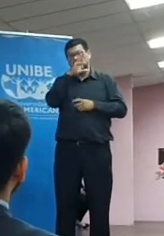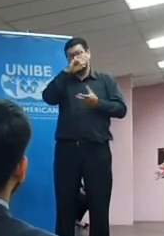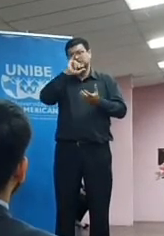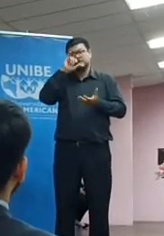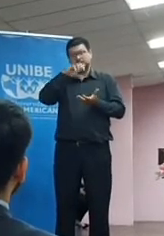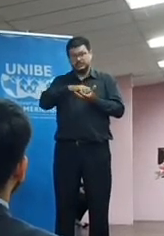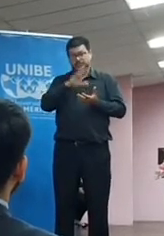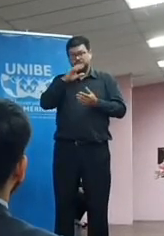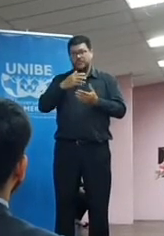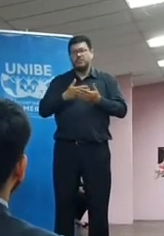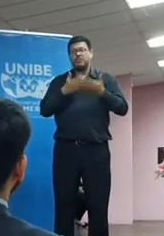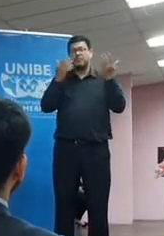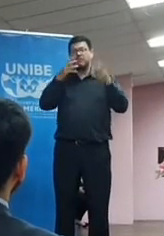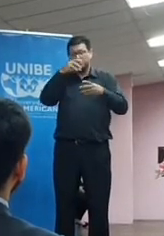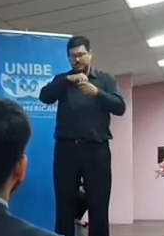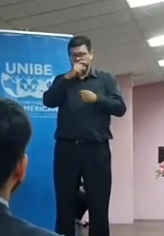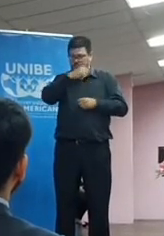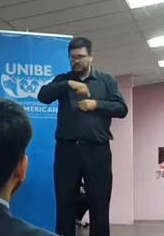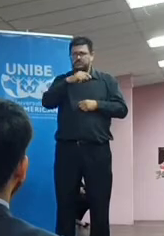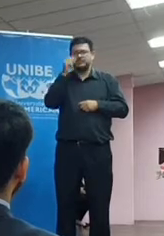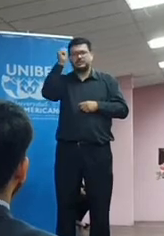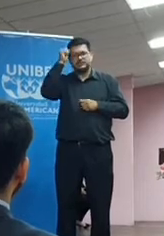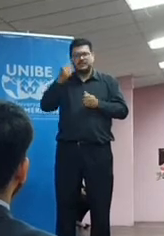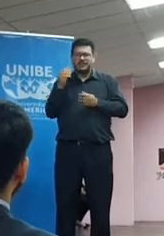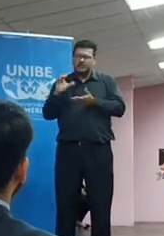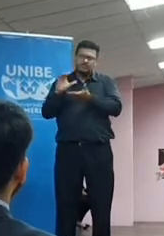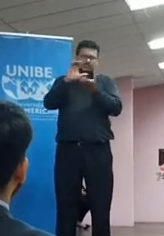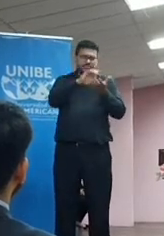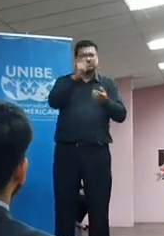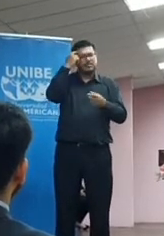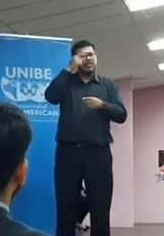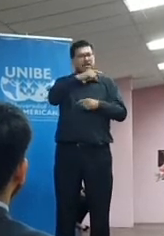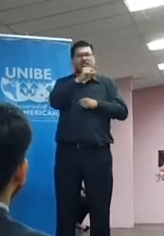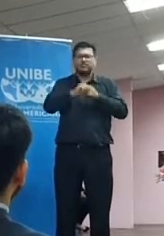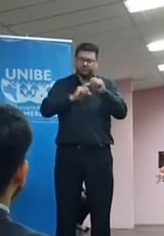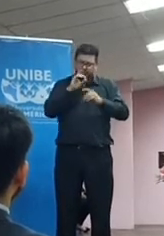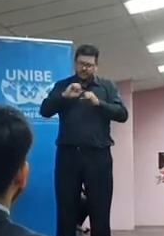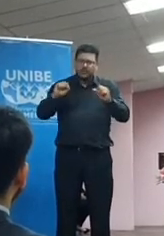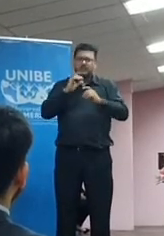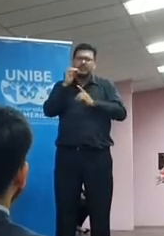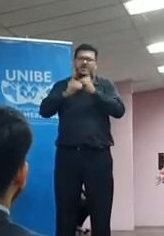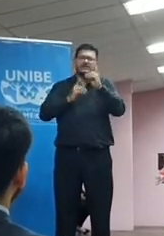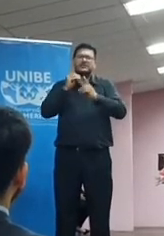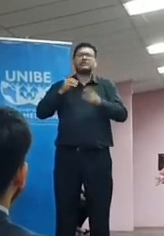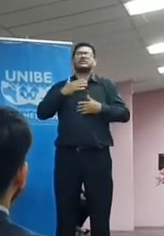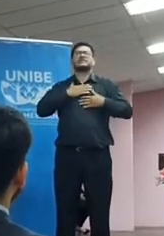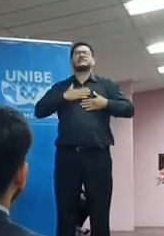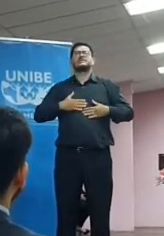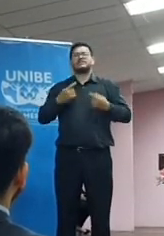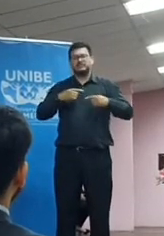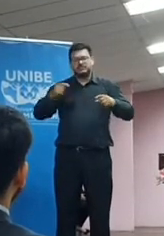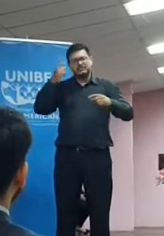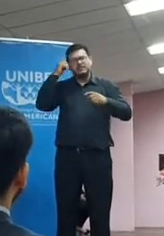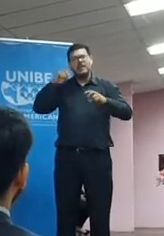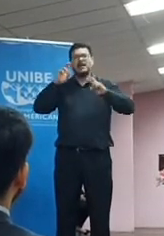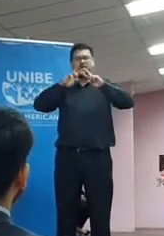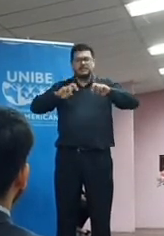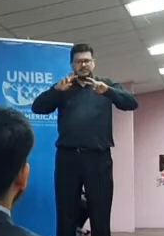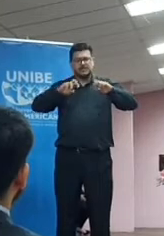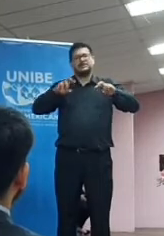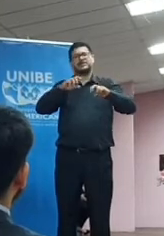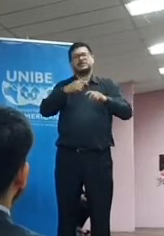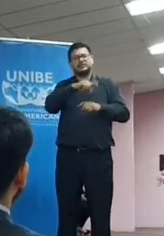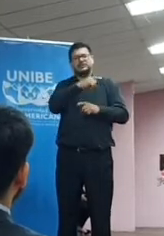el aporte económico necesario para poder desarrollar en libertad las investigaciones que